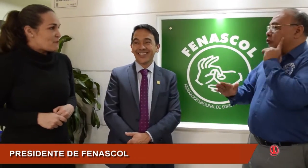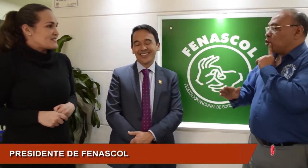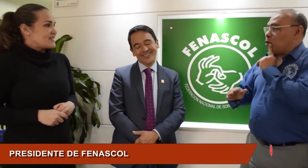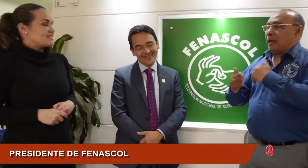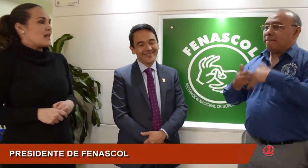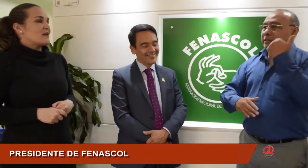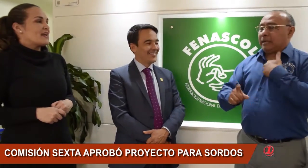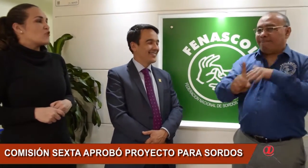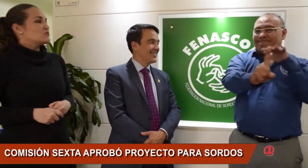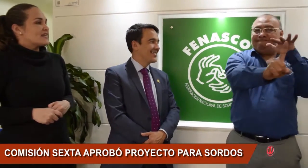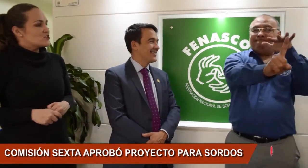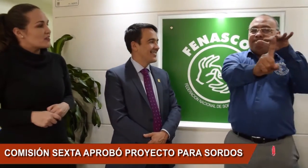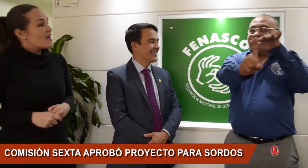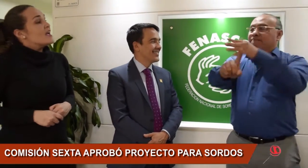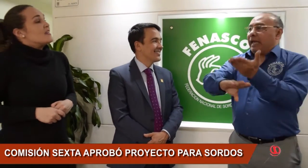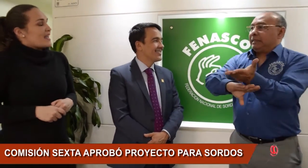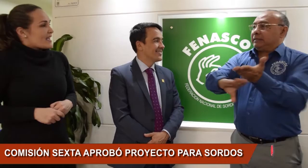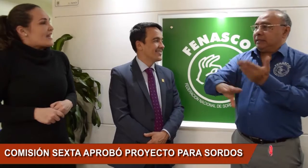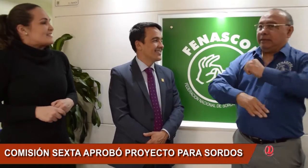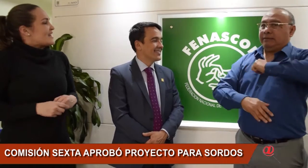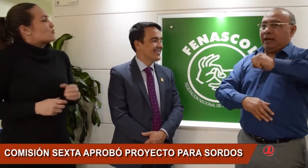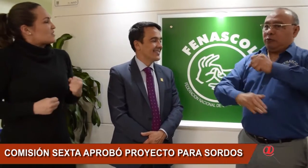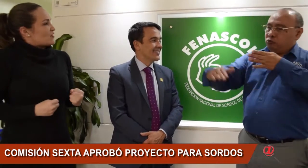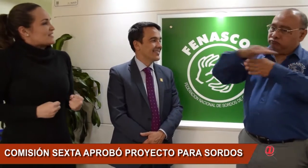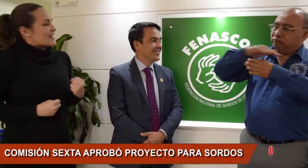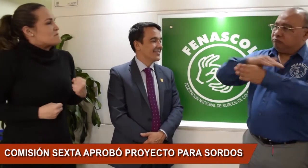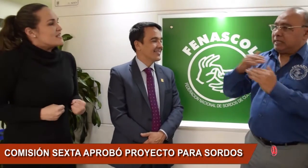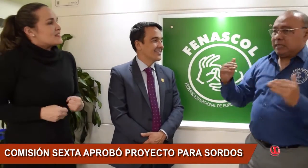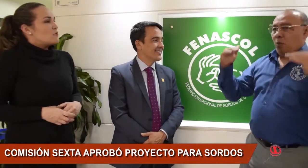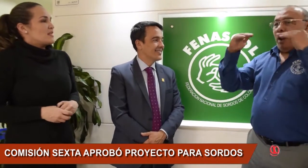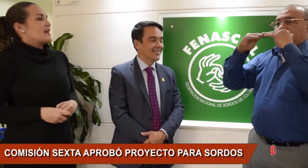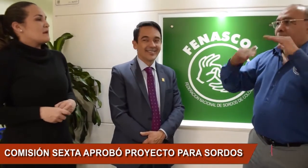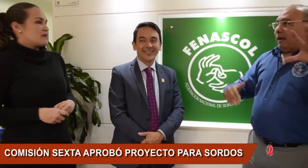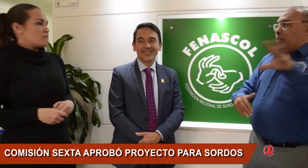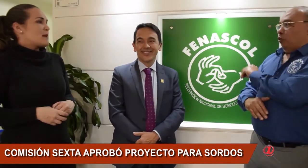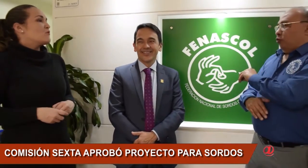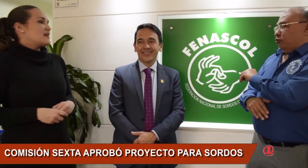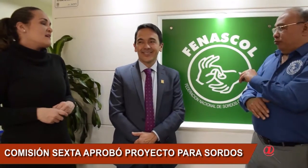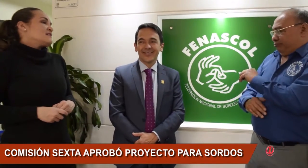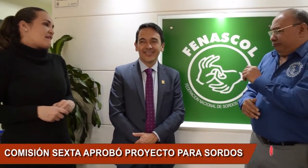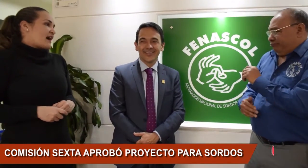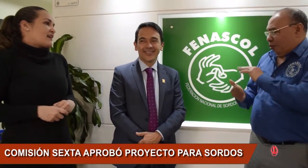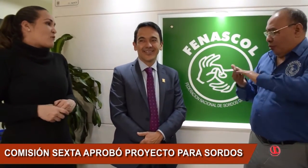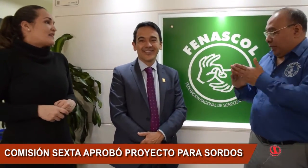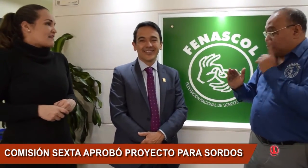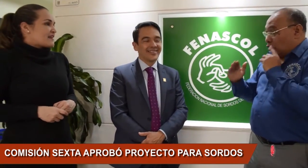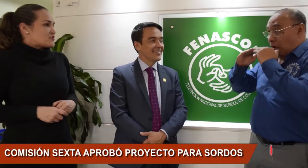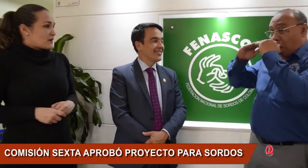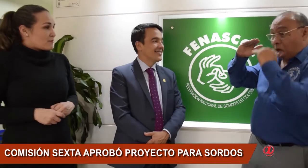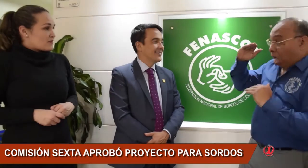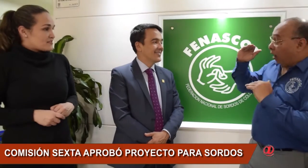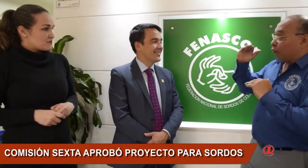sanción ya presidencial para que la comunidad sorda tenga este derrotero, esta herramienta jurídica también para poder trabajar en la